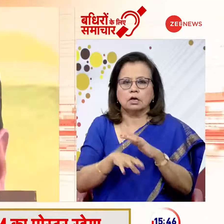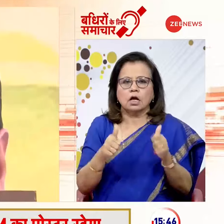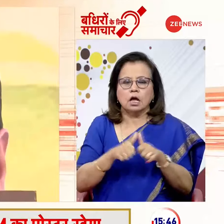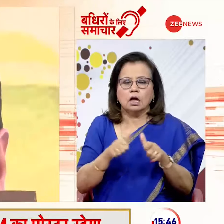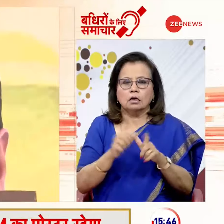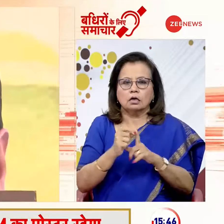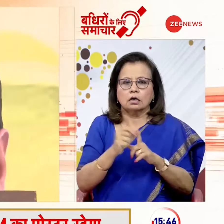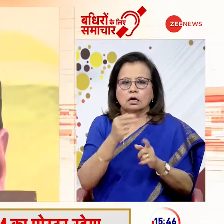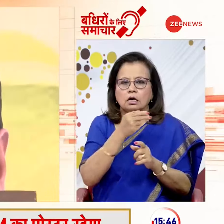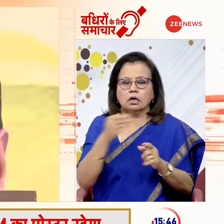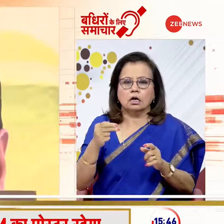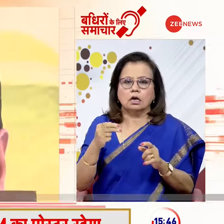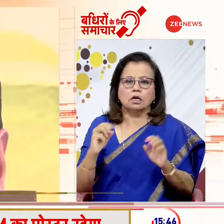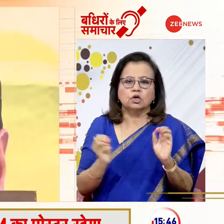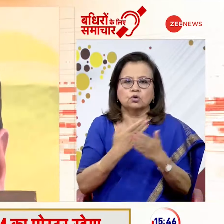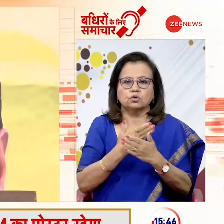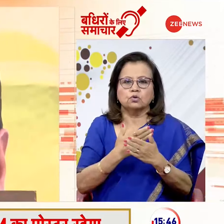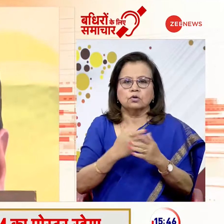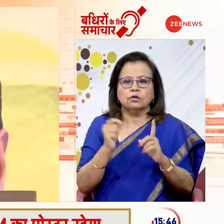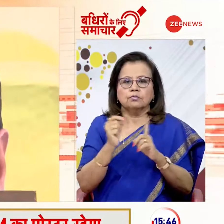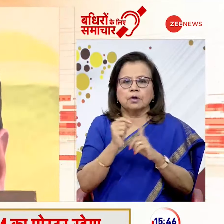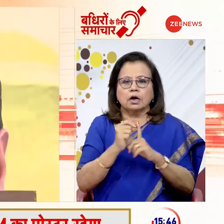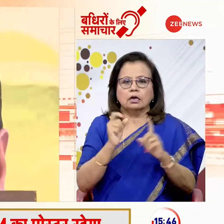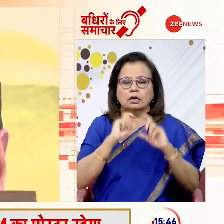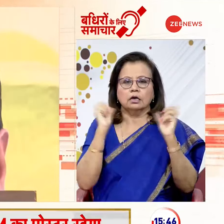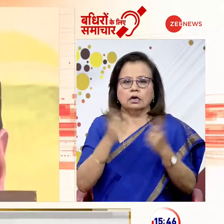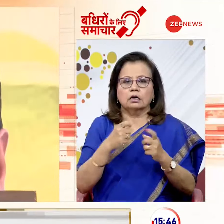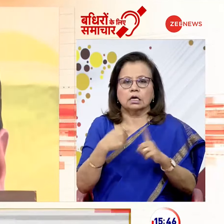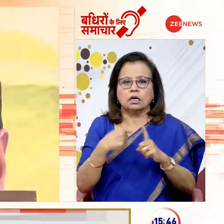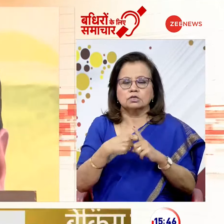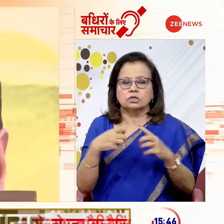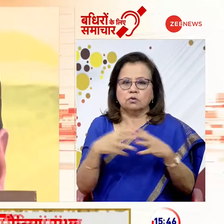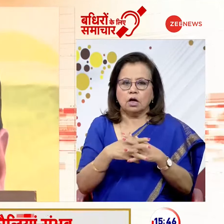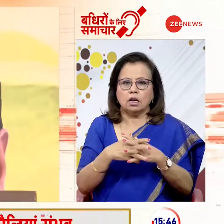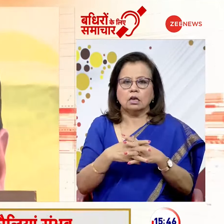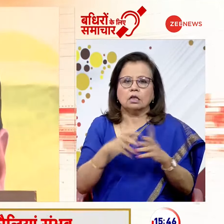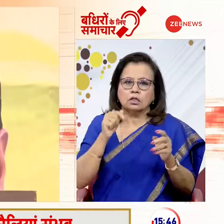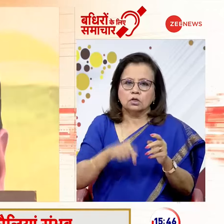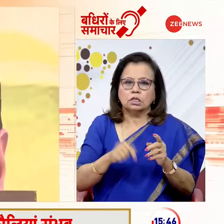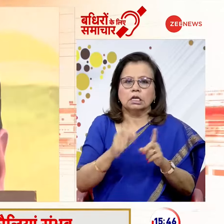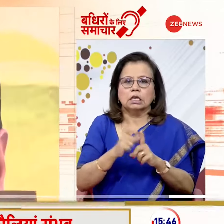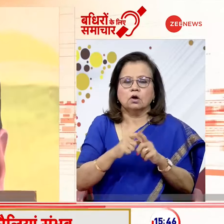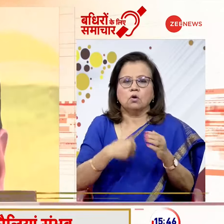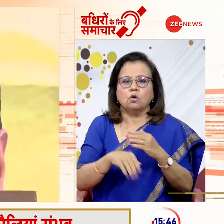पार्टी का नया नारा होगा की संसत में भी केजरिवाल तो दिल्ली होगी और खुशार